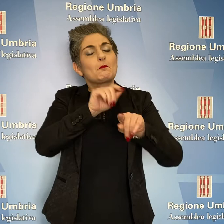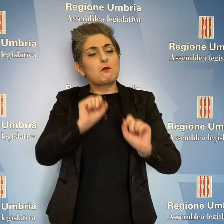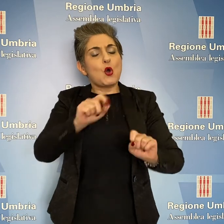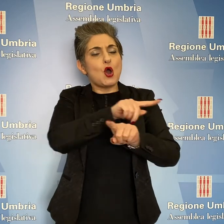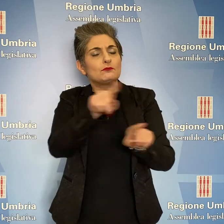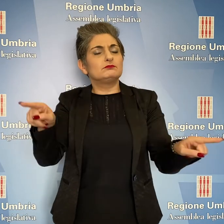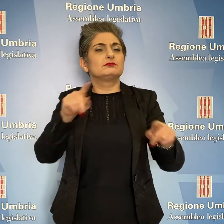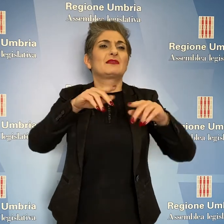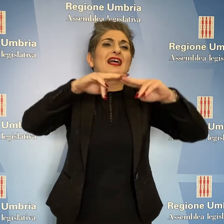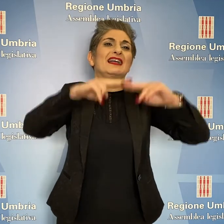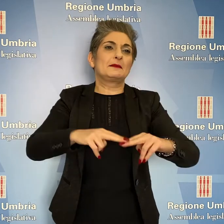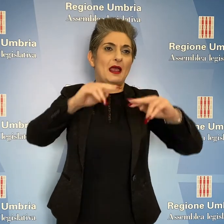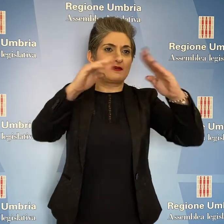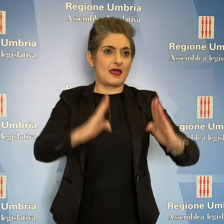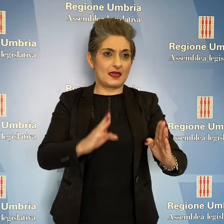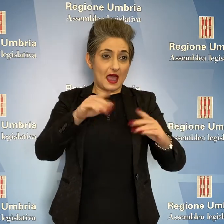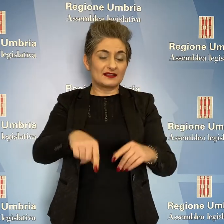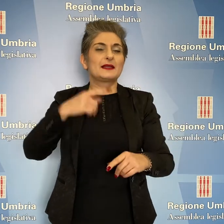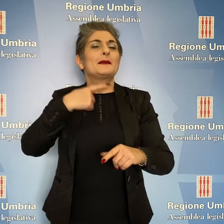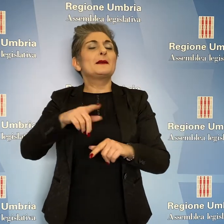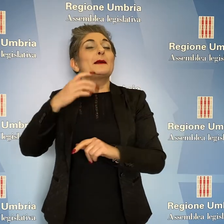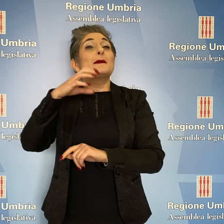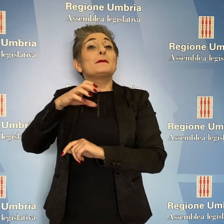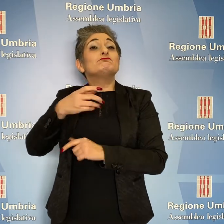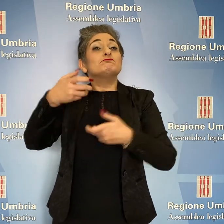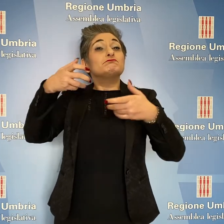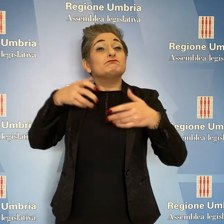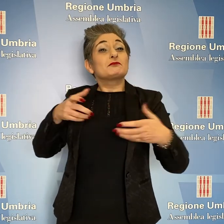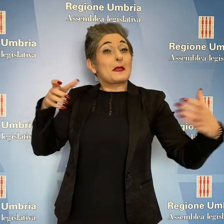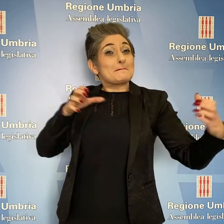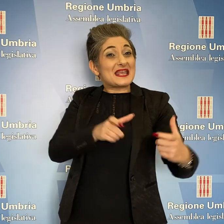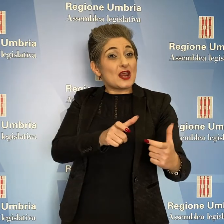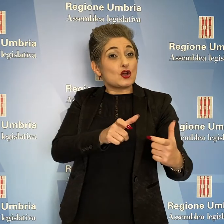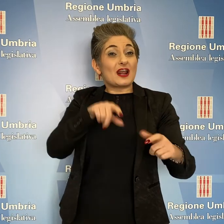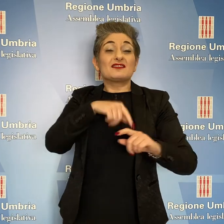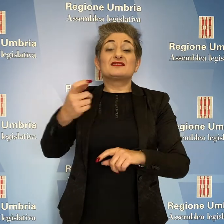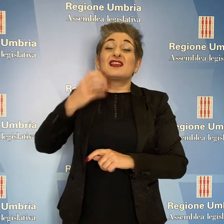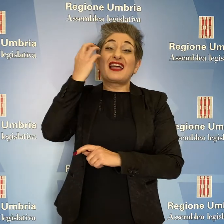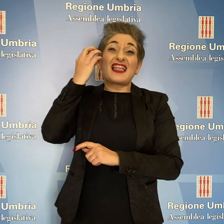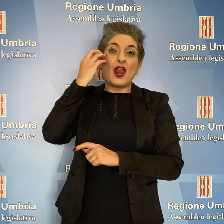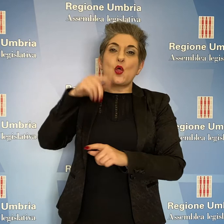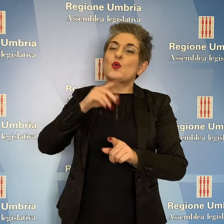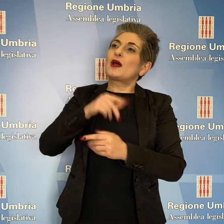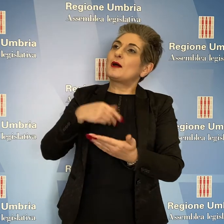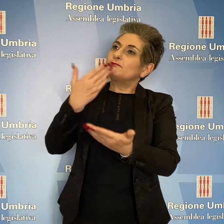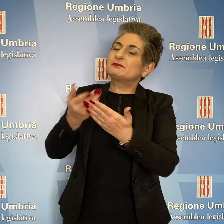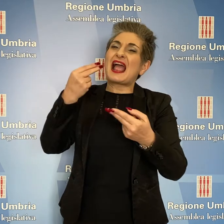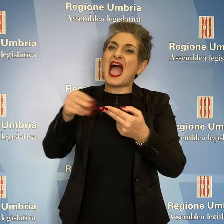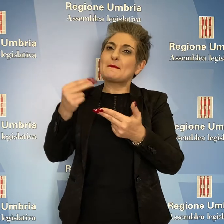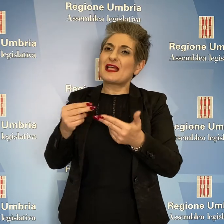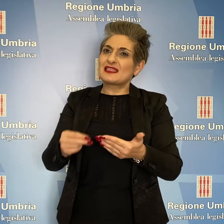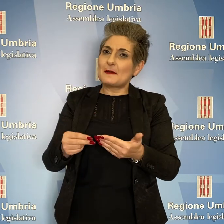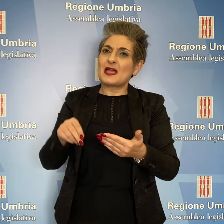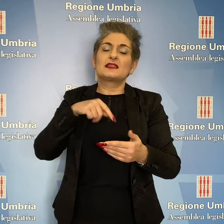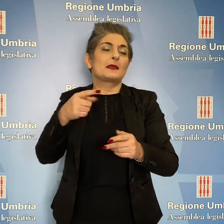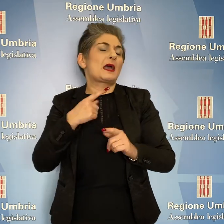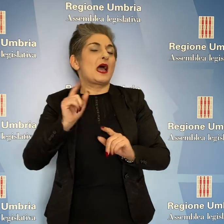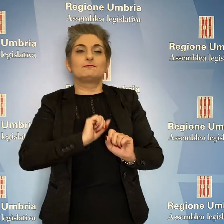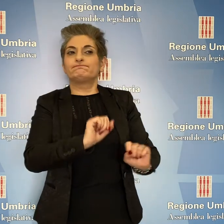domicilio. Per la minoranza, il consigliere De Luca ha presentato alcuni emendamenti che non sono stati presi in considerazione, perché senza